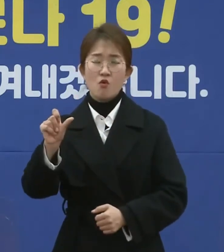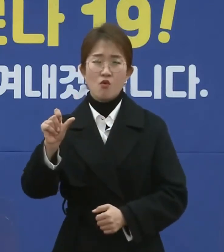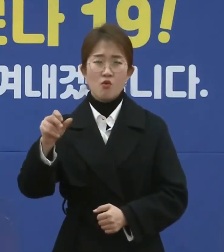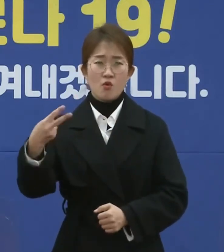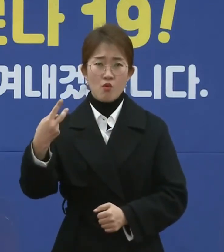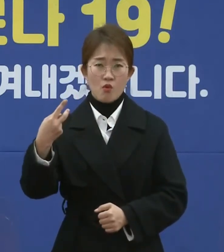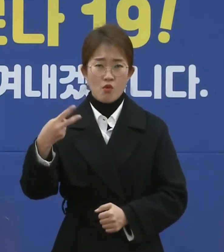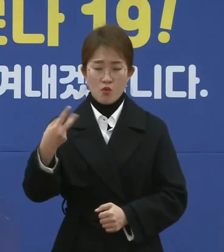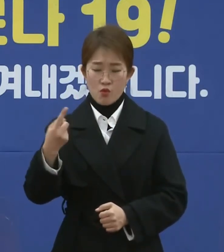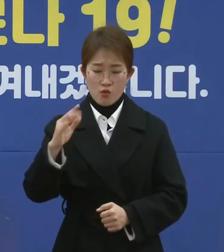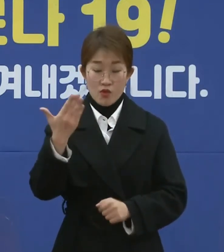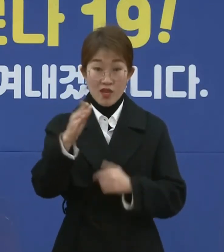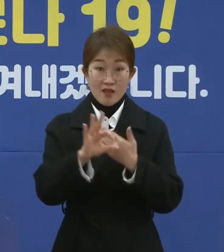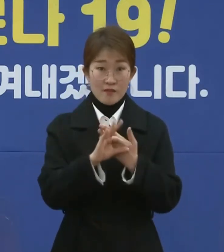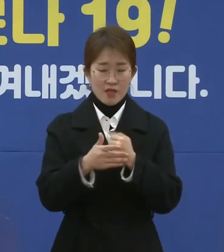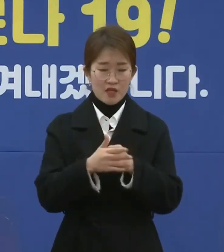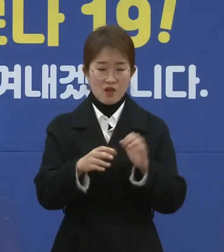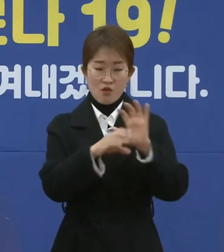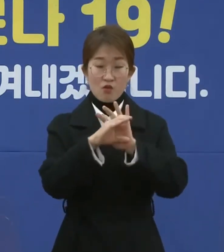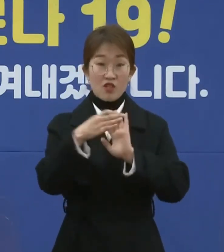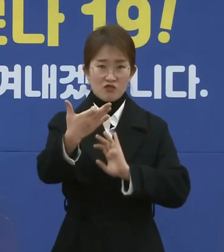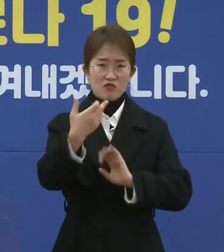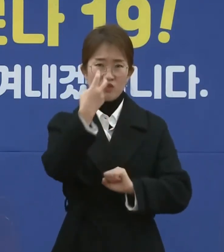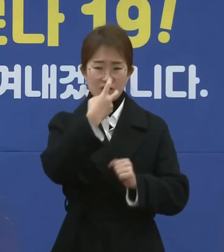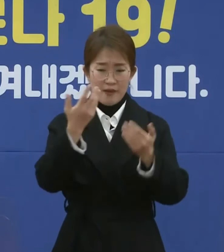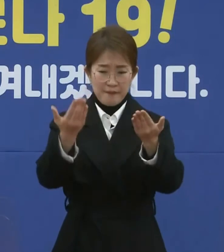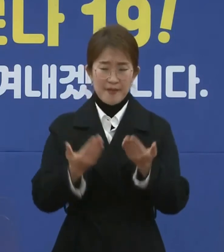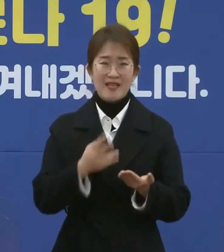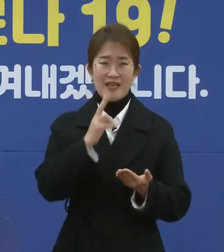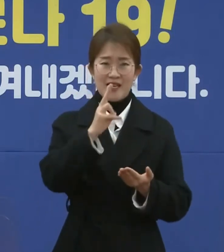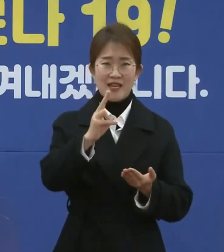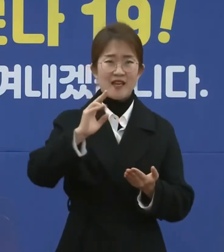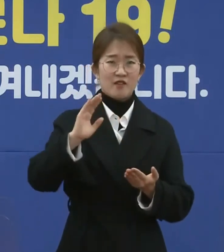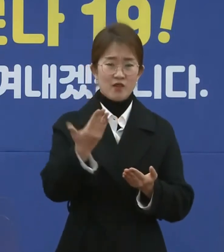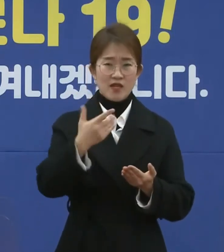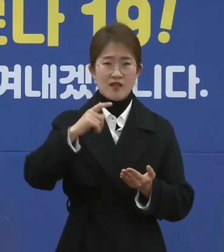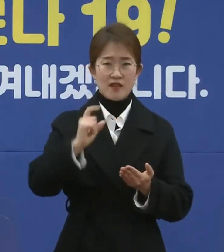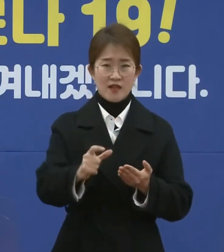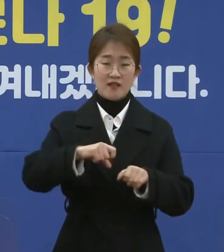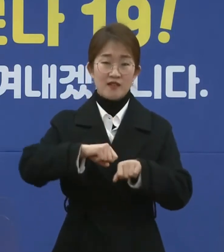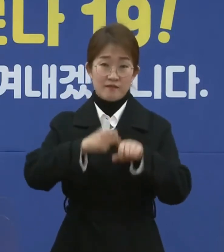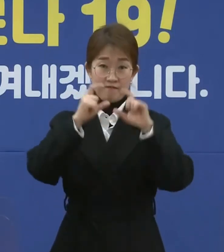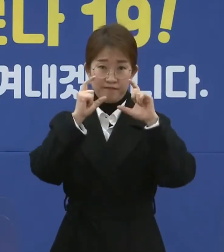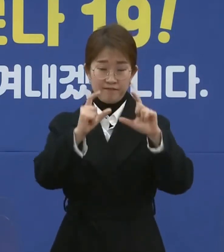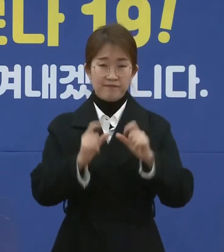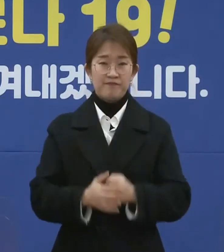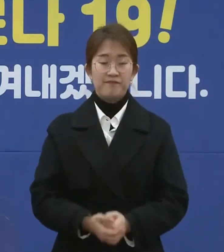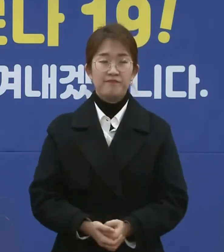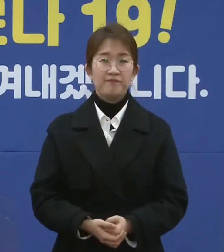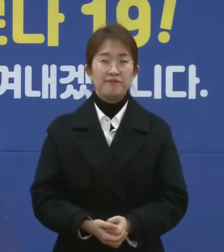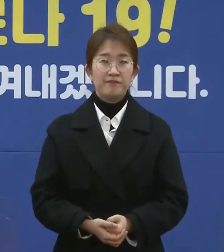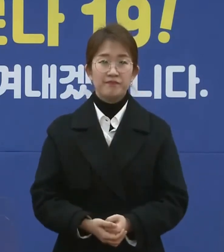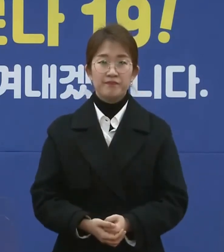분은 반드시 코로나19 진단검사를 받아야 함을 다시 한번 강조해서 말씀을 드립니다.